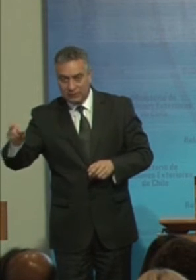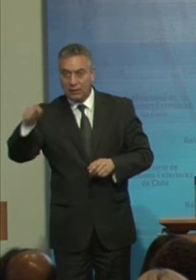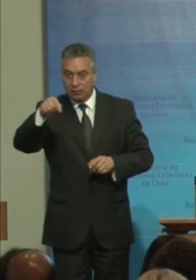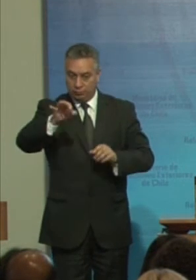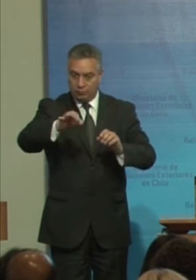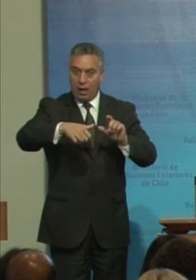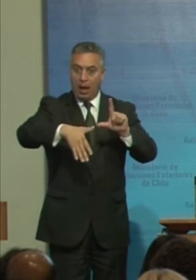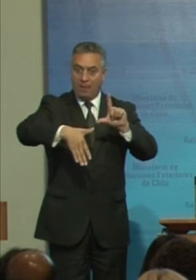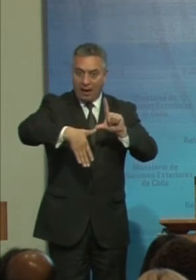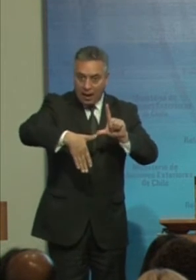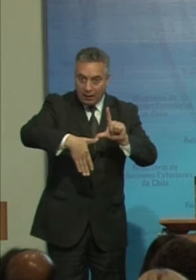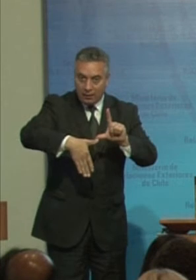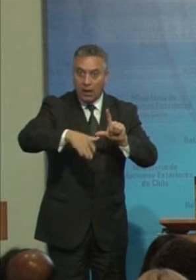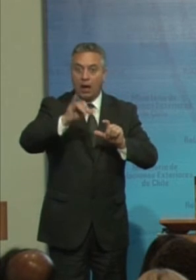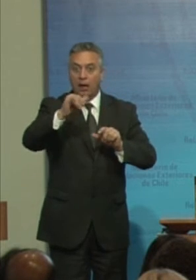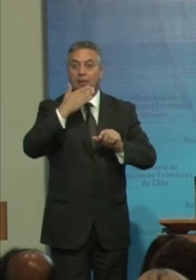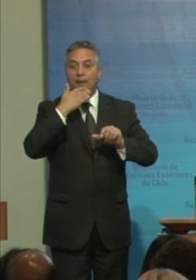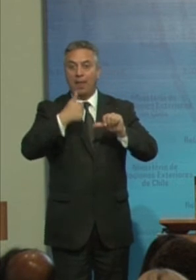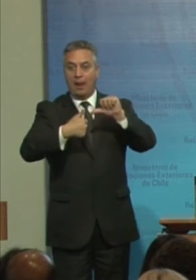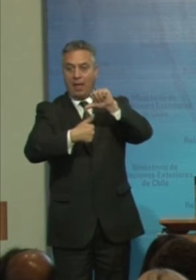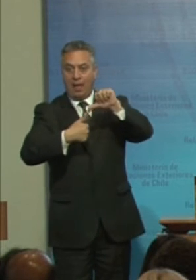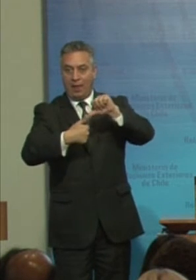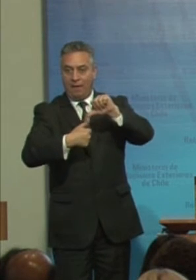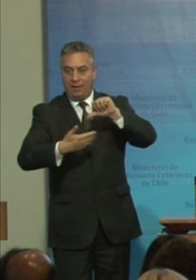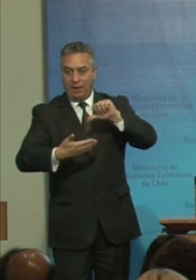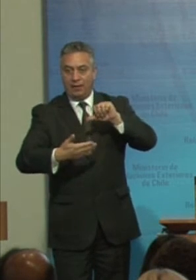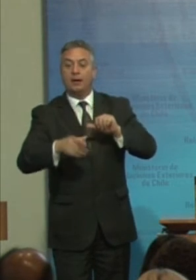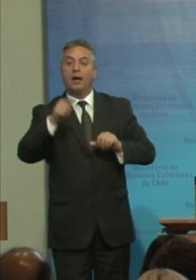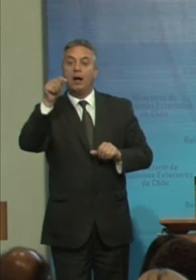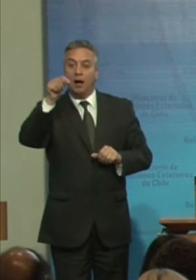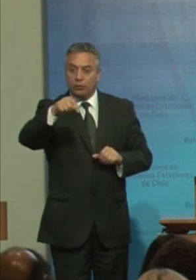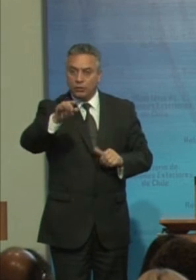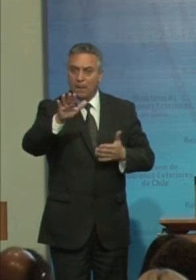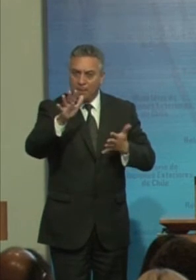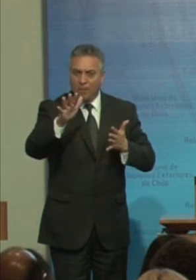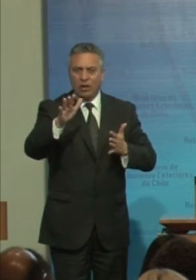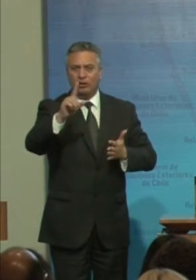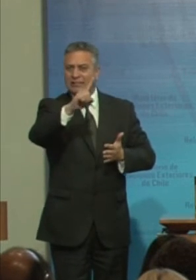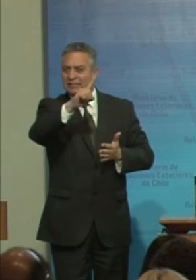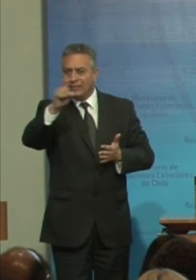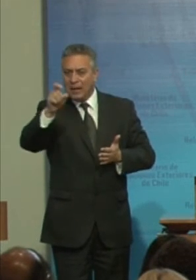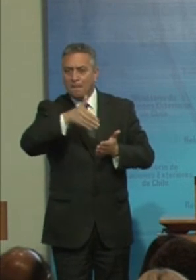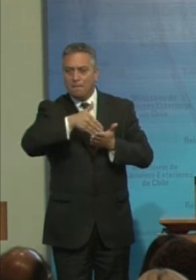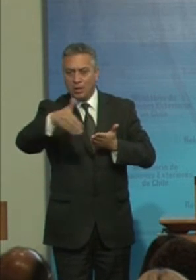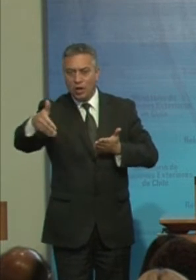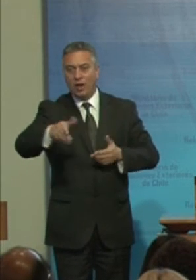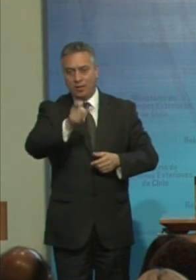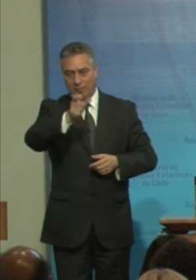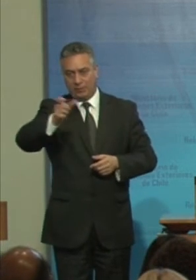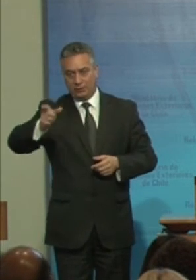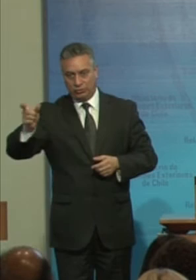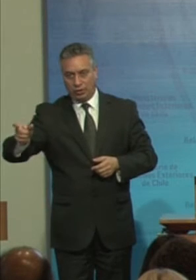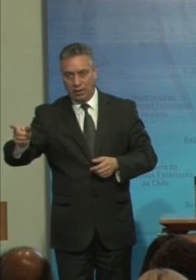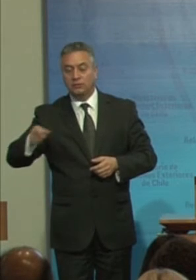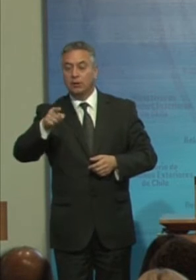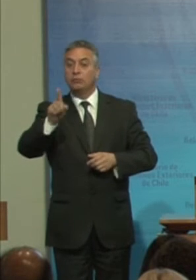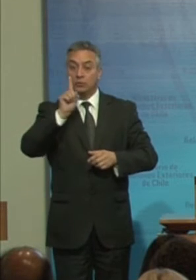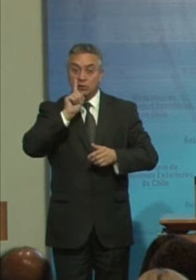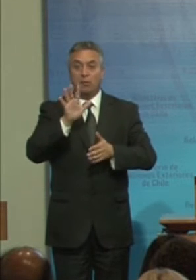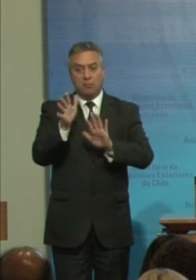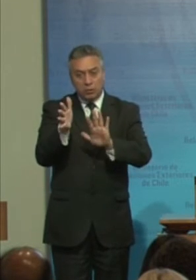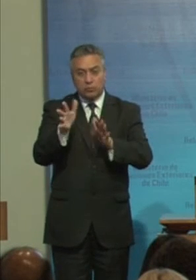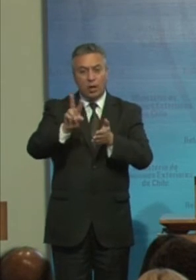Caribe Según cifras Que manejamos Cerca de 100 millones De personas Lo que representa